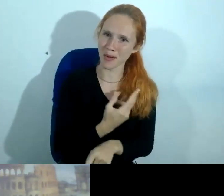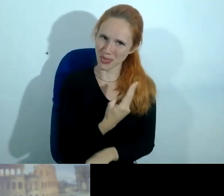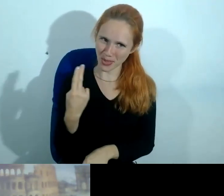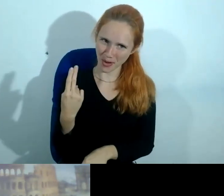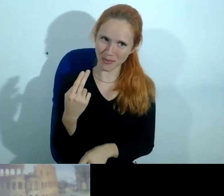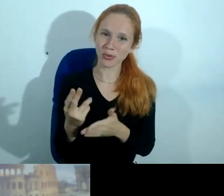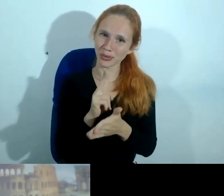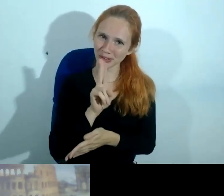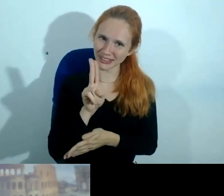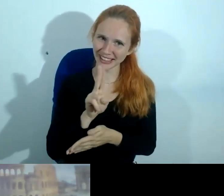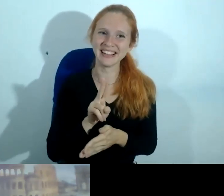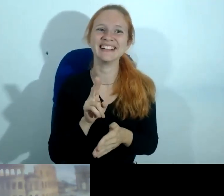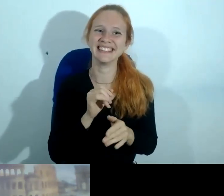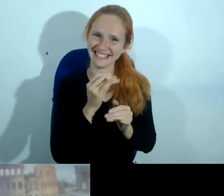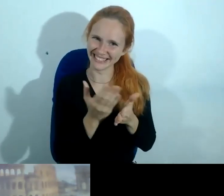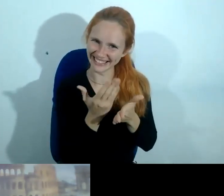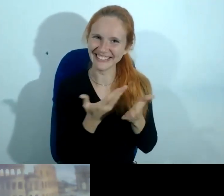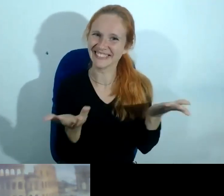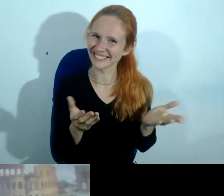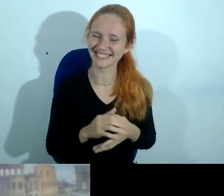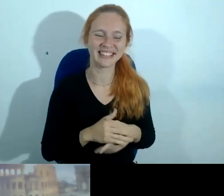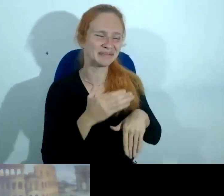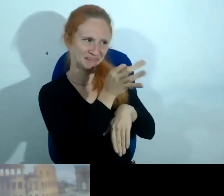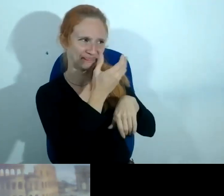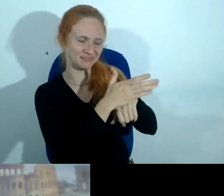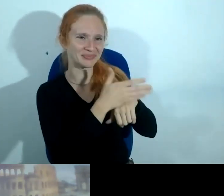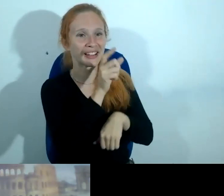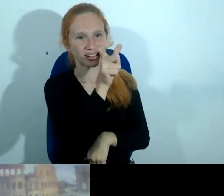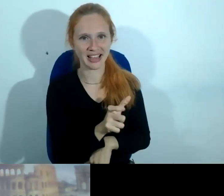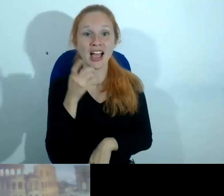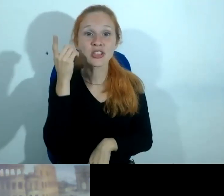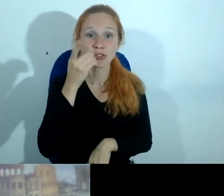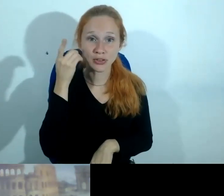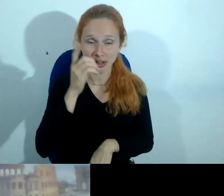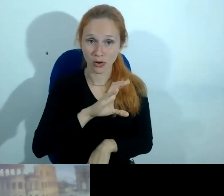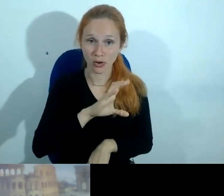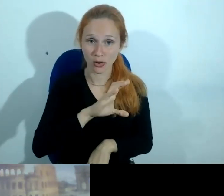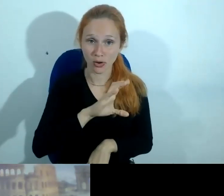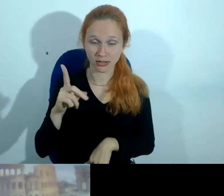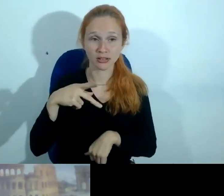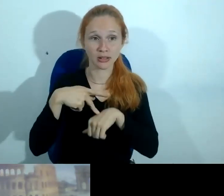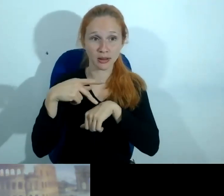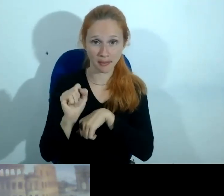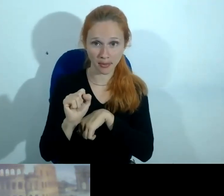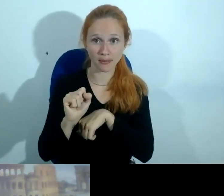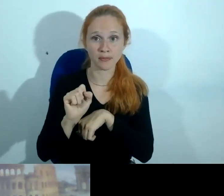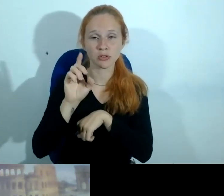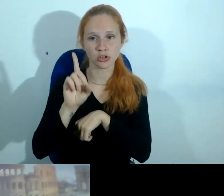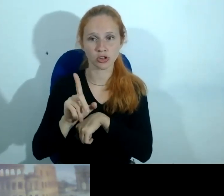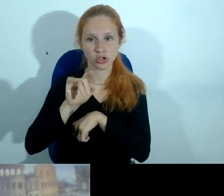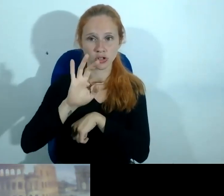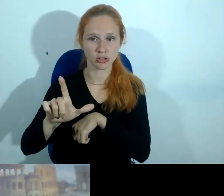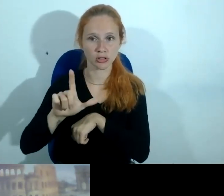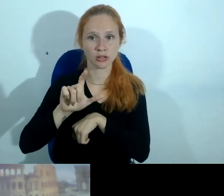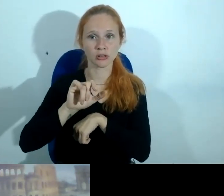do Guilherme é um treino José Walter Capanema é advogado coordenador da pós-graduação em direito digital do